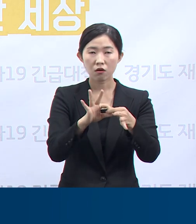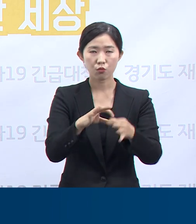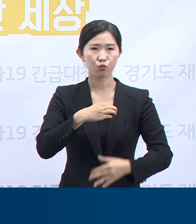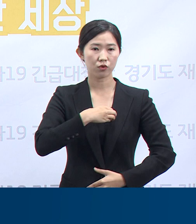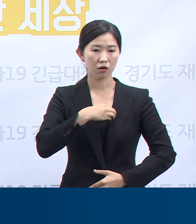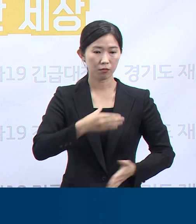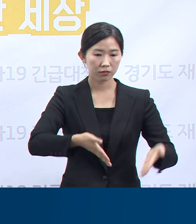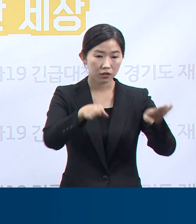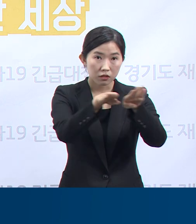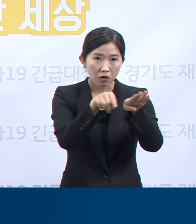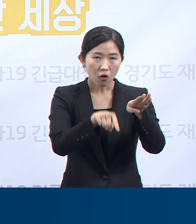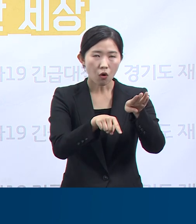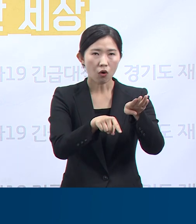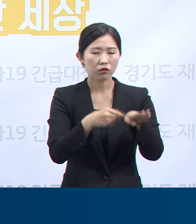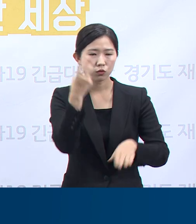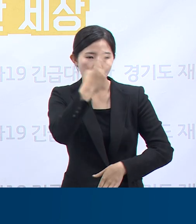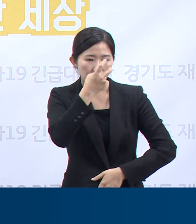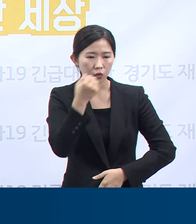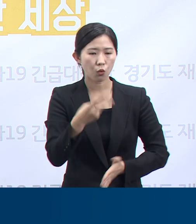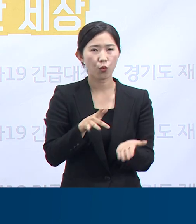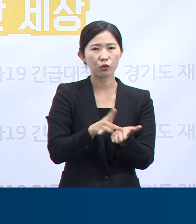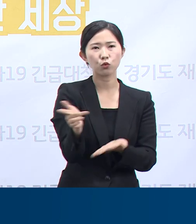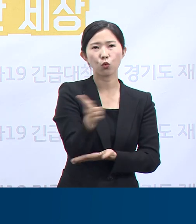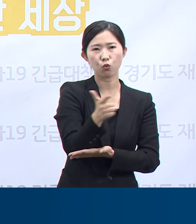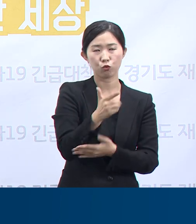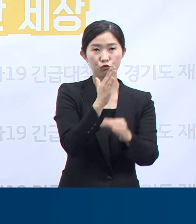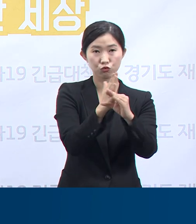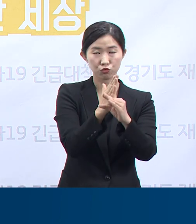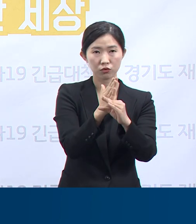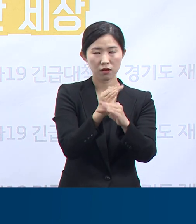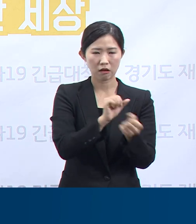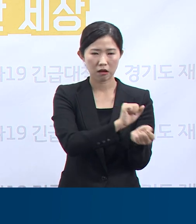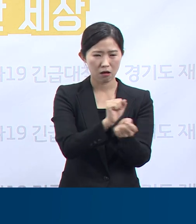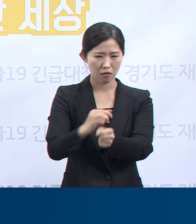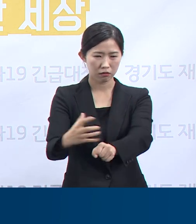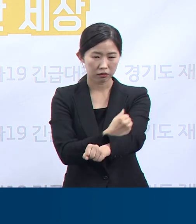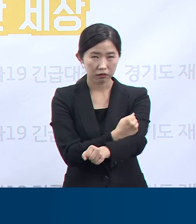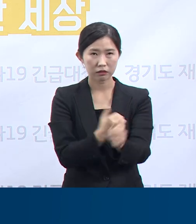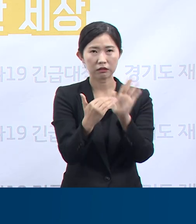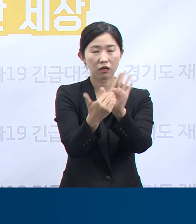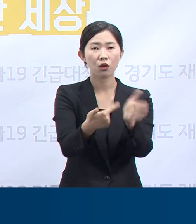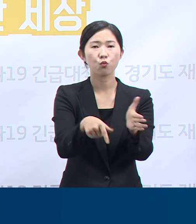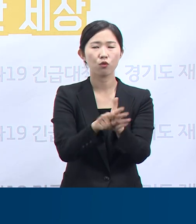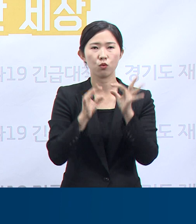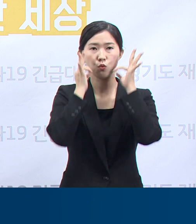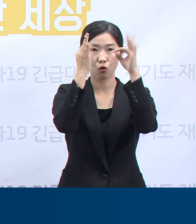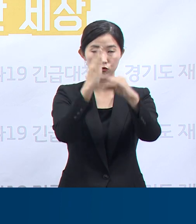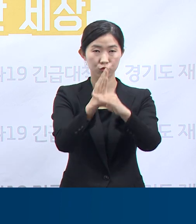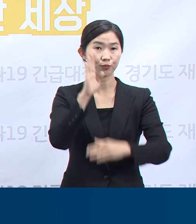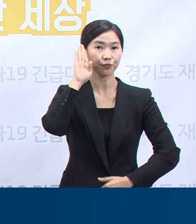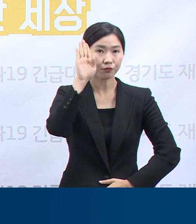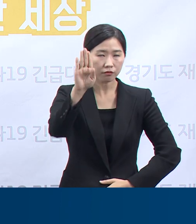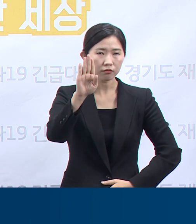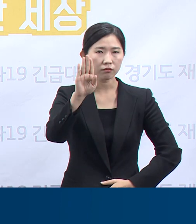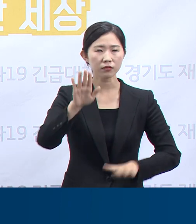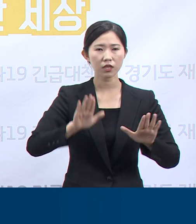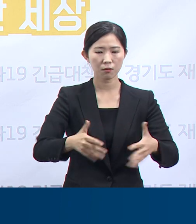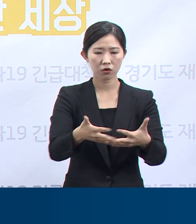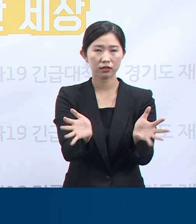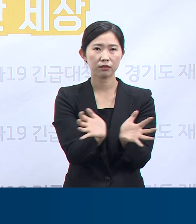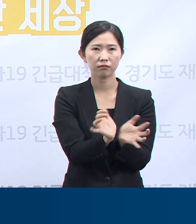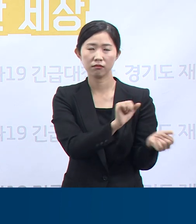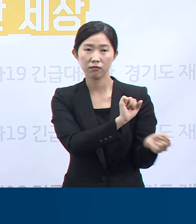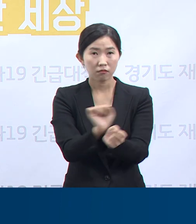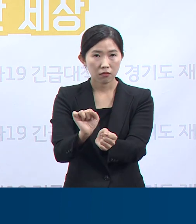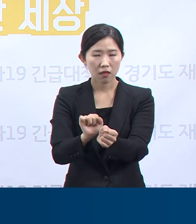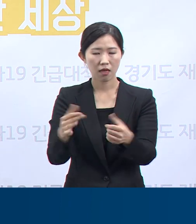대해 전수조사와 소독을 실제하는 등 감염 확산 차단을 위해 총력 대응을 하고 있습니다. 앞으로도 이번 집단 감염이